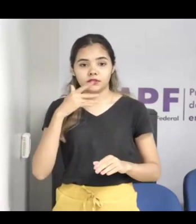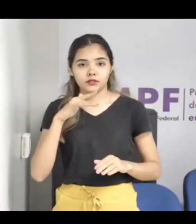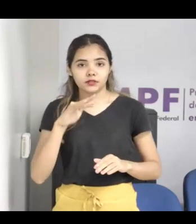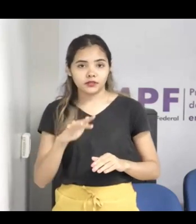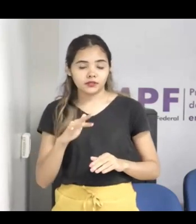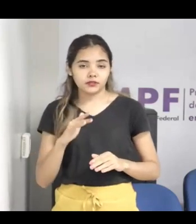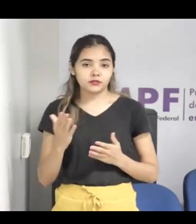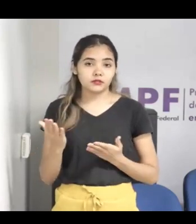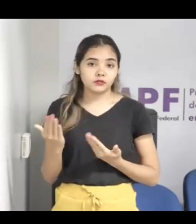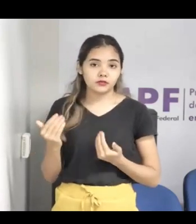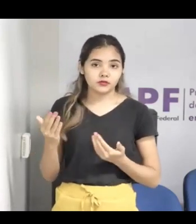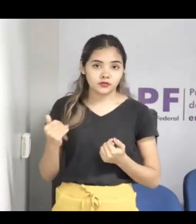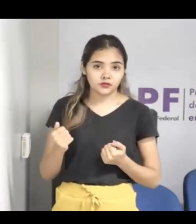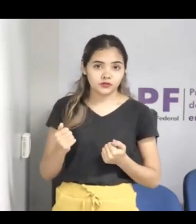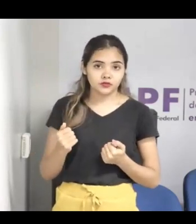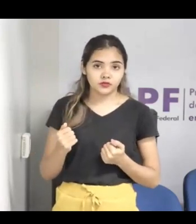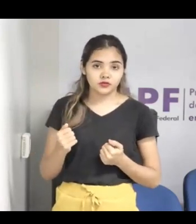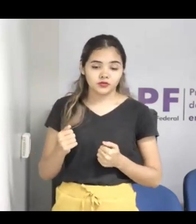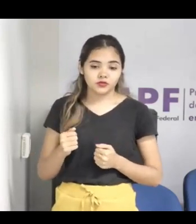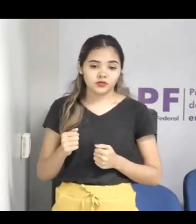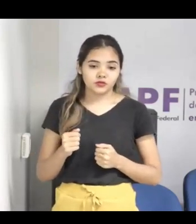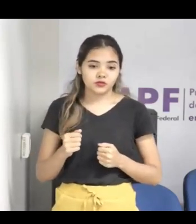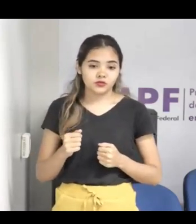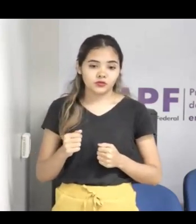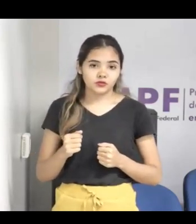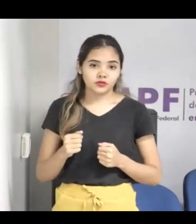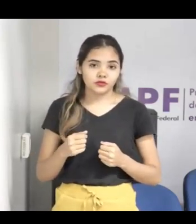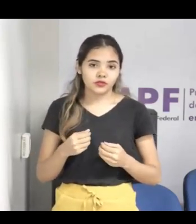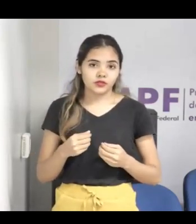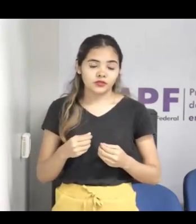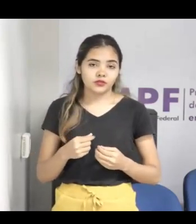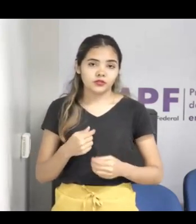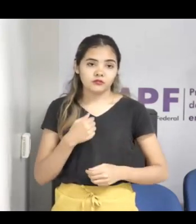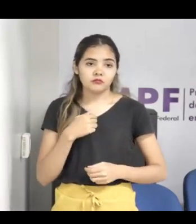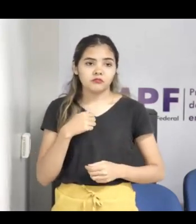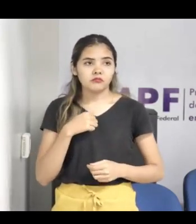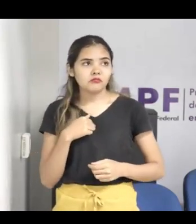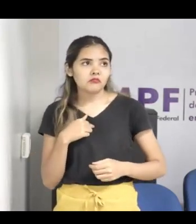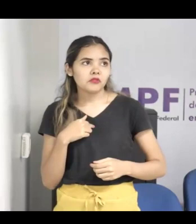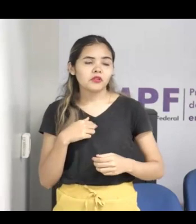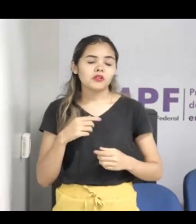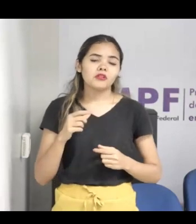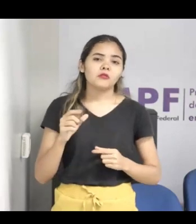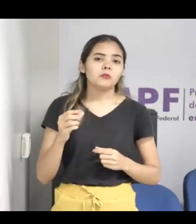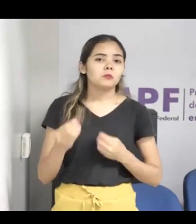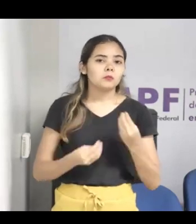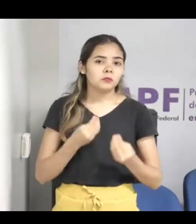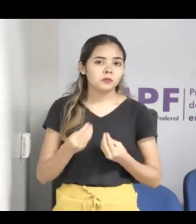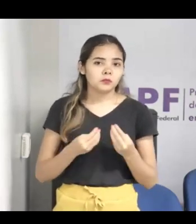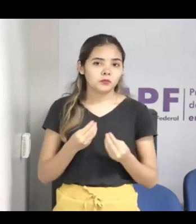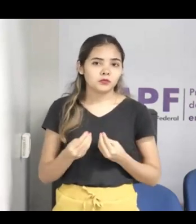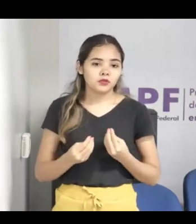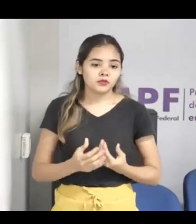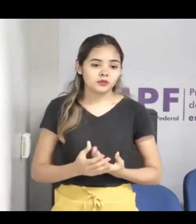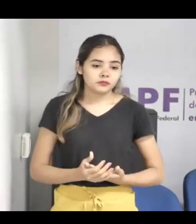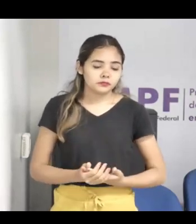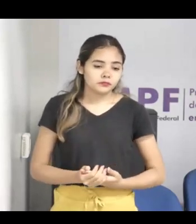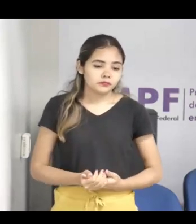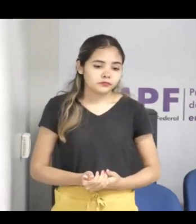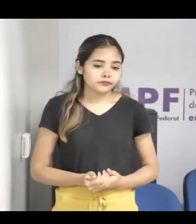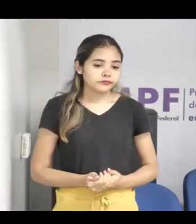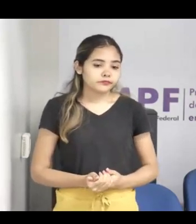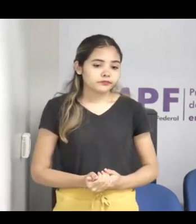pode ser feito na escola, isso pode ser feito pelos pais, isso pode ser feito pelo terceiro setor, como a gente, que a gente, semana